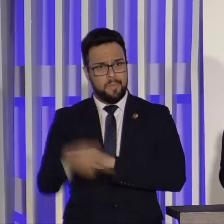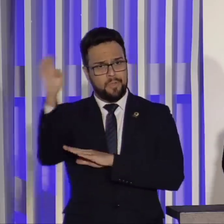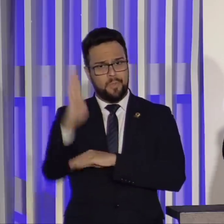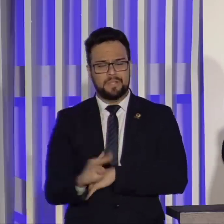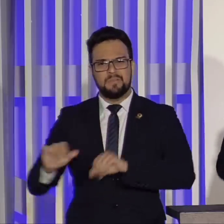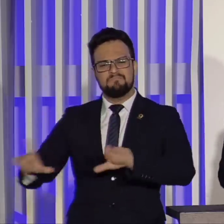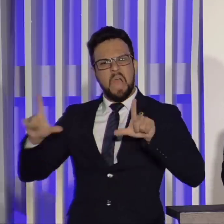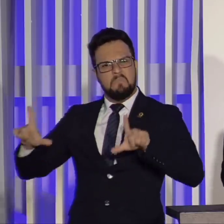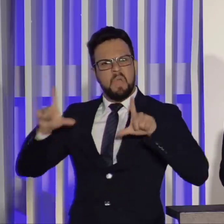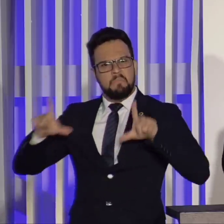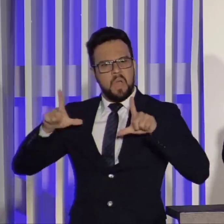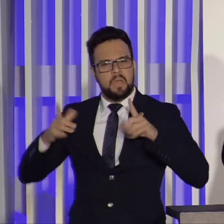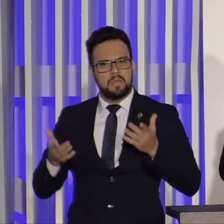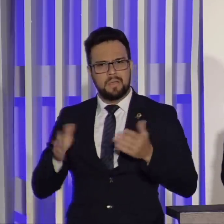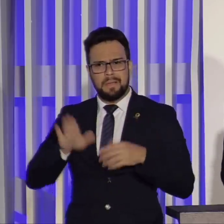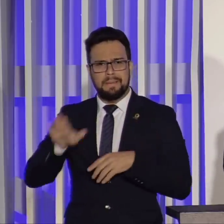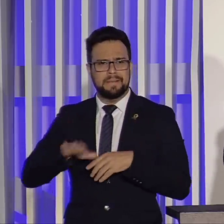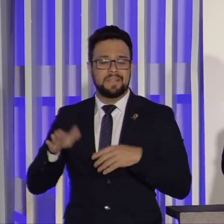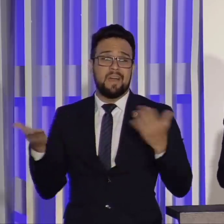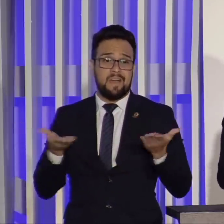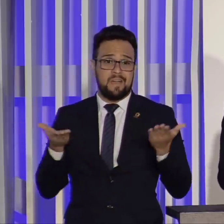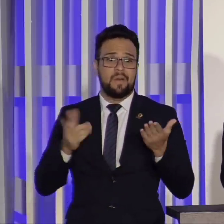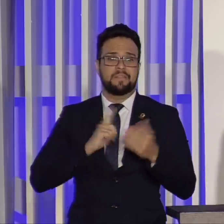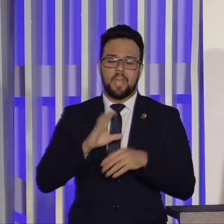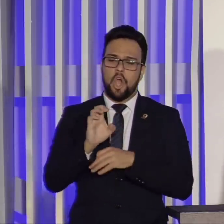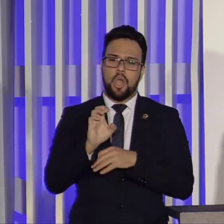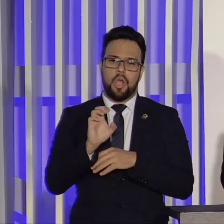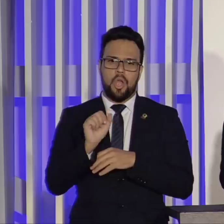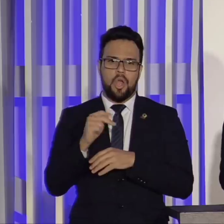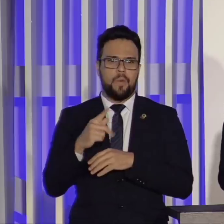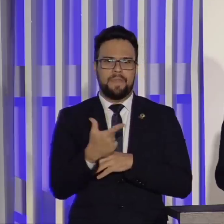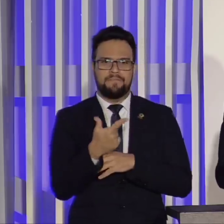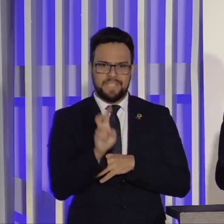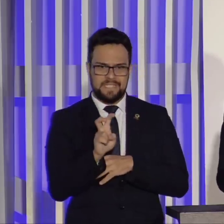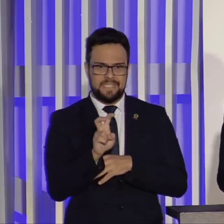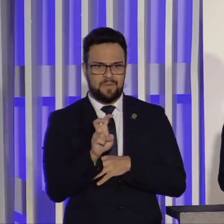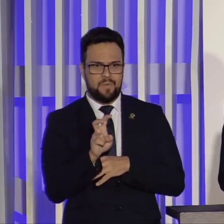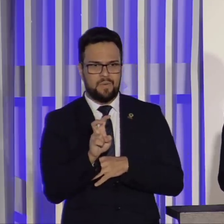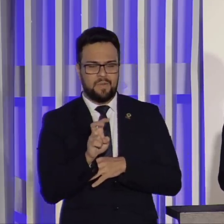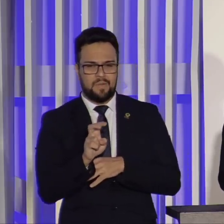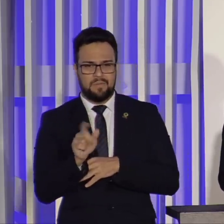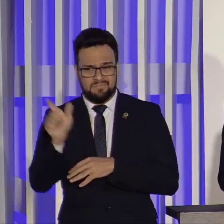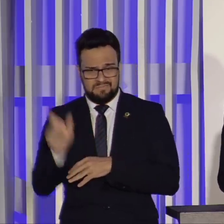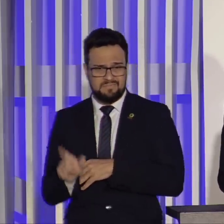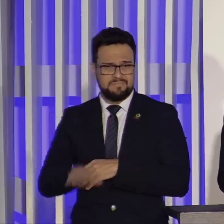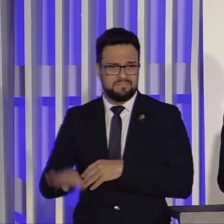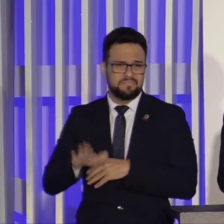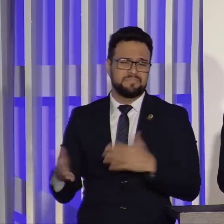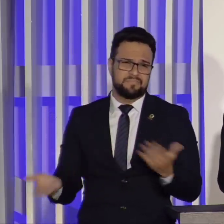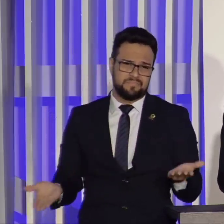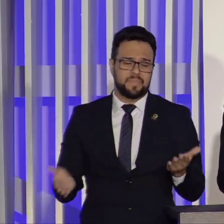ela está agora fazendo o seu showzinho lá na COP25. Mas tudo bem, acredito